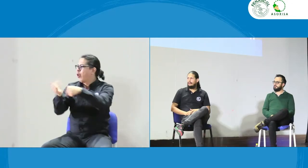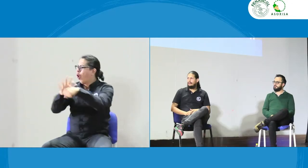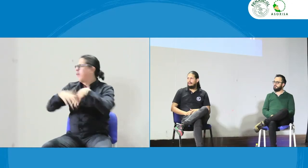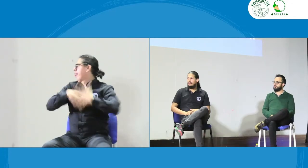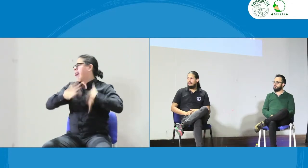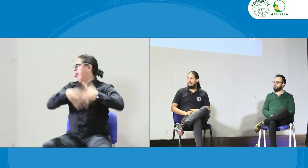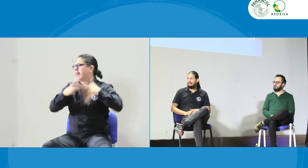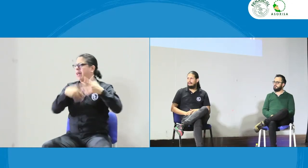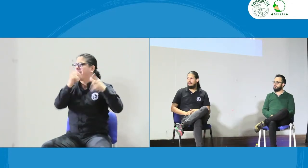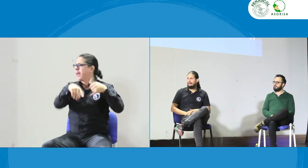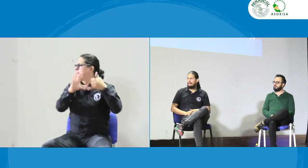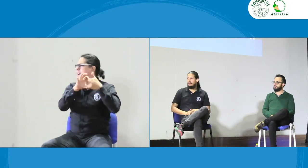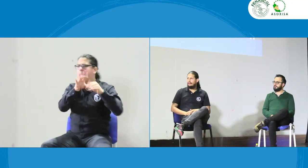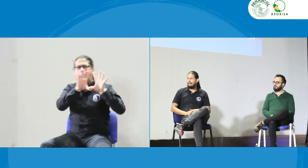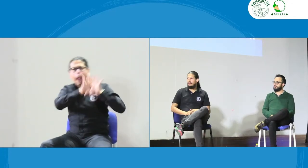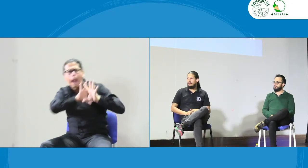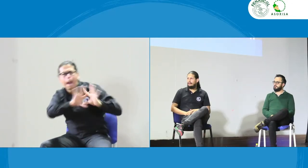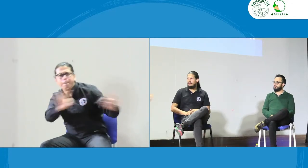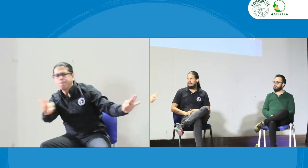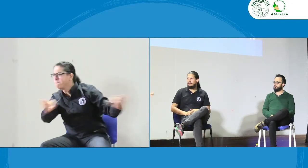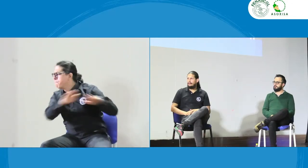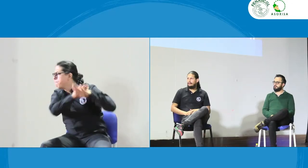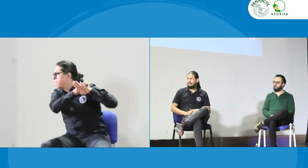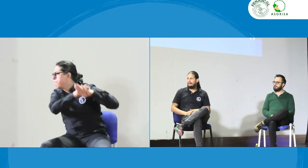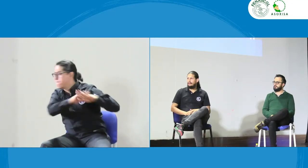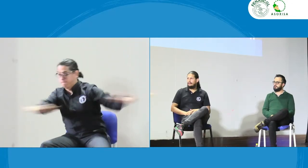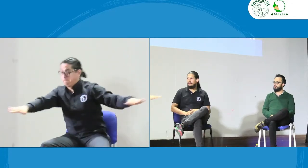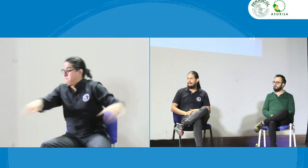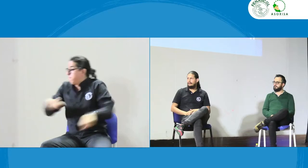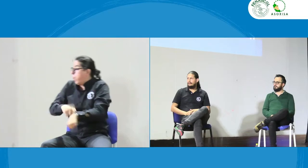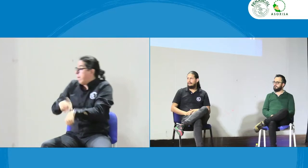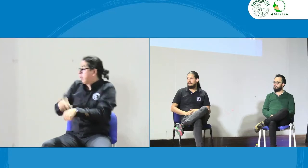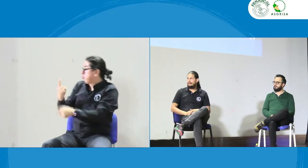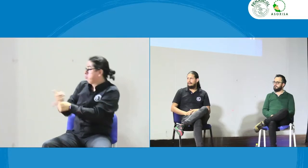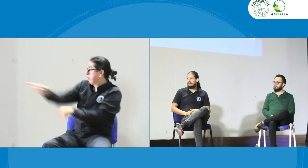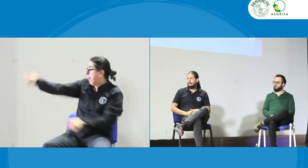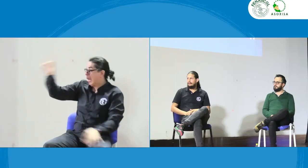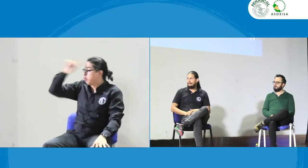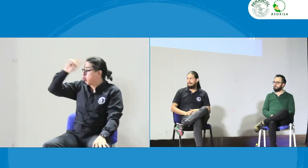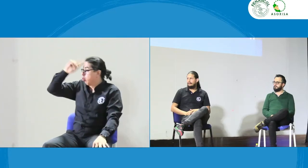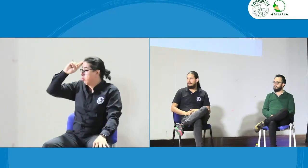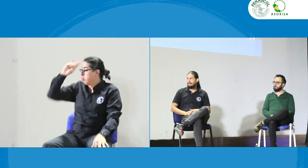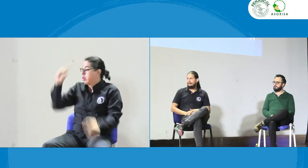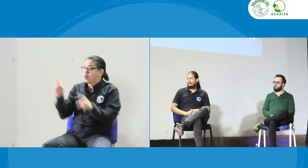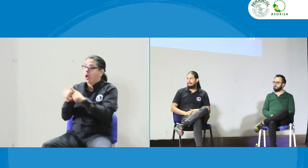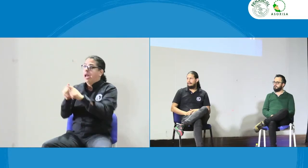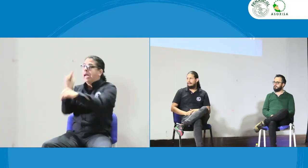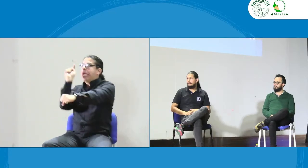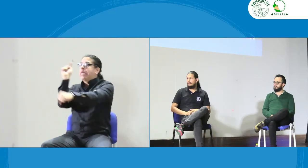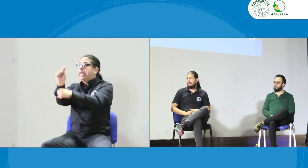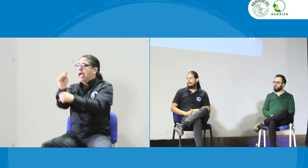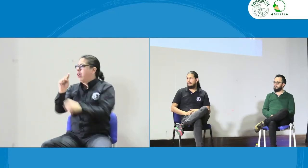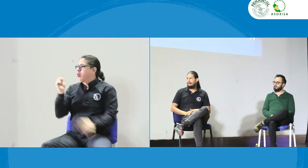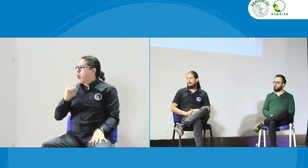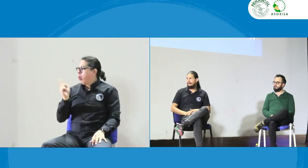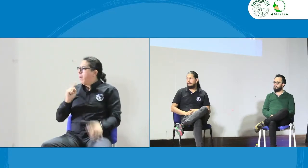empezado con este proceso ya llegó la pandemia entonces como FENIL no sabemos en este momento tienes razón